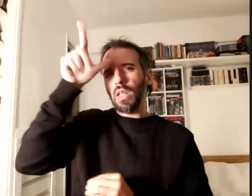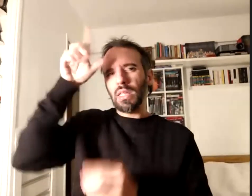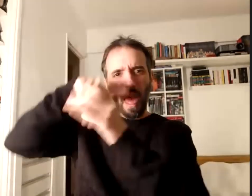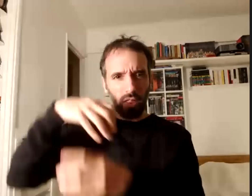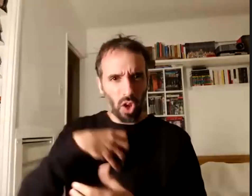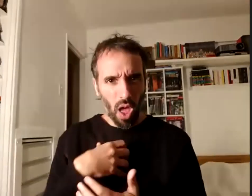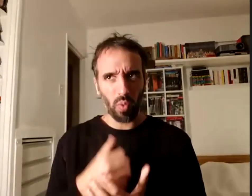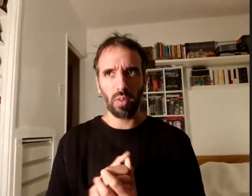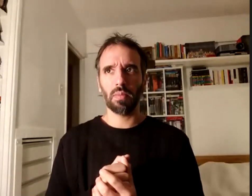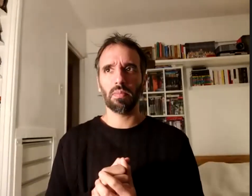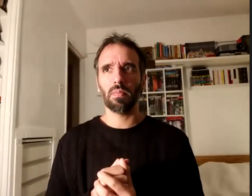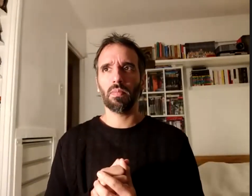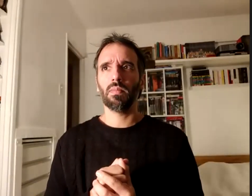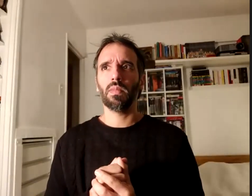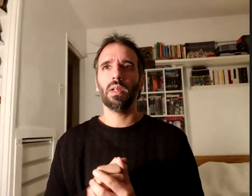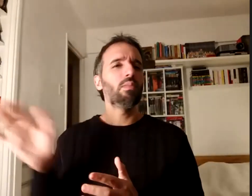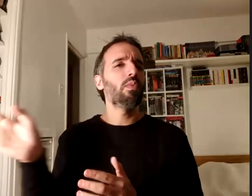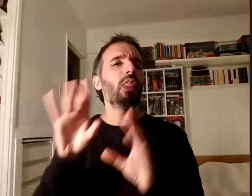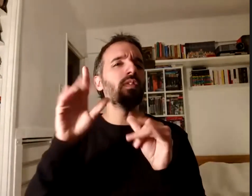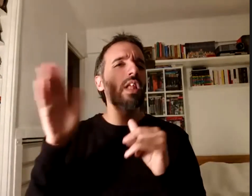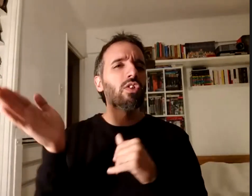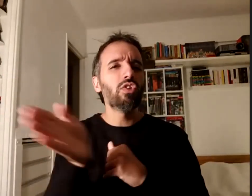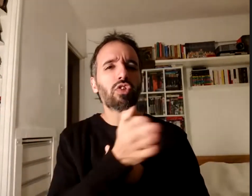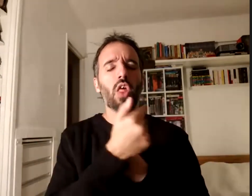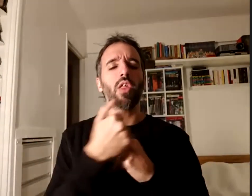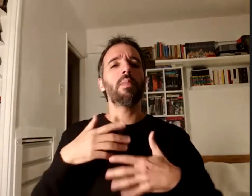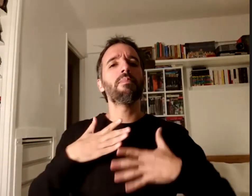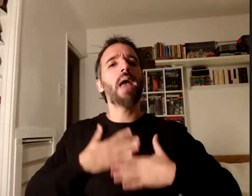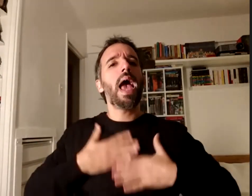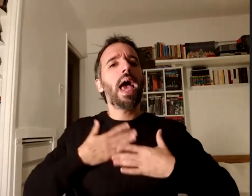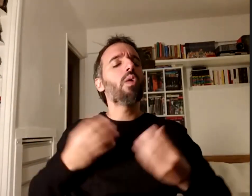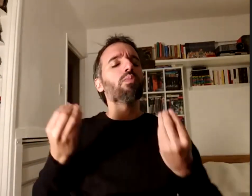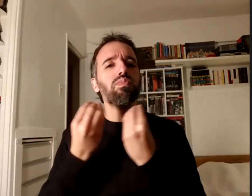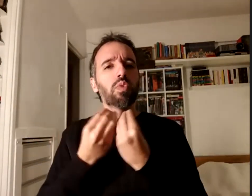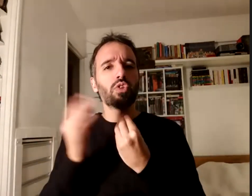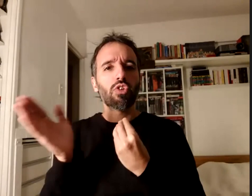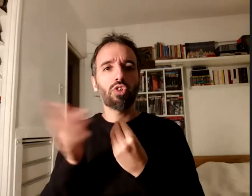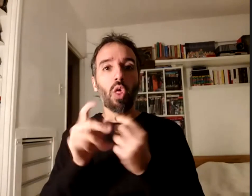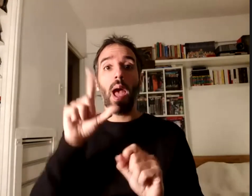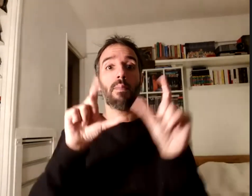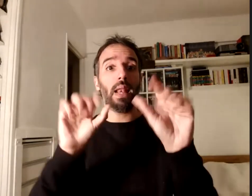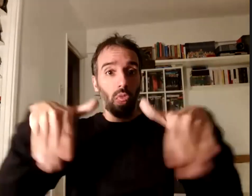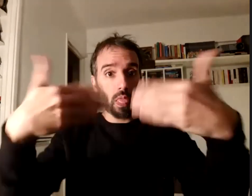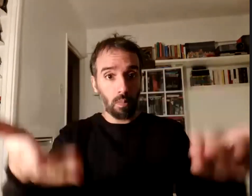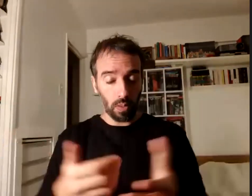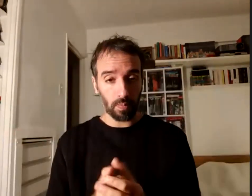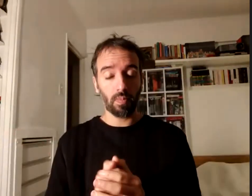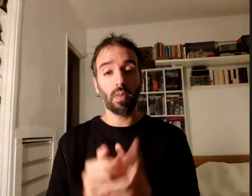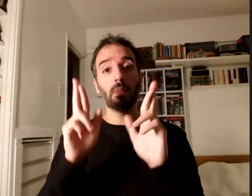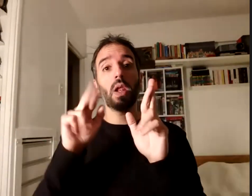muchísimo todo así que me alegro mucho de todo lo que apareció y espero que esta fuerza de extensión